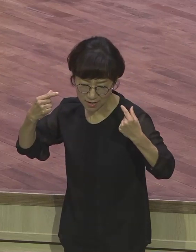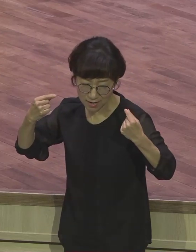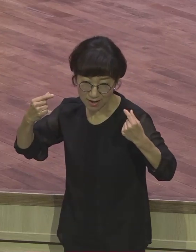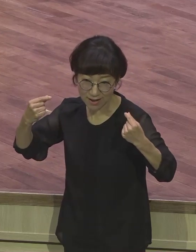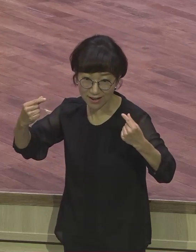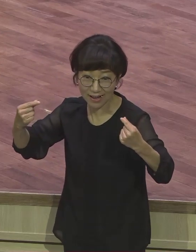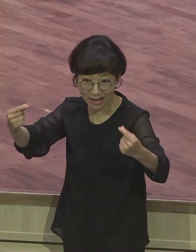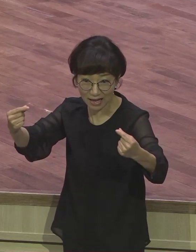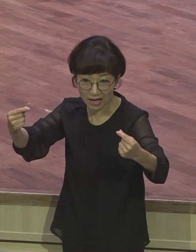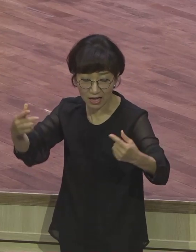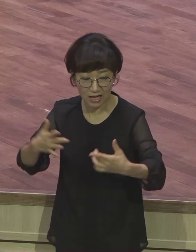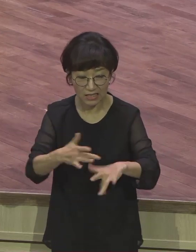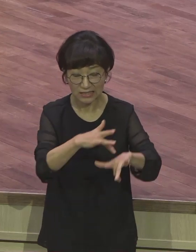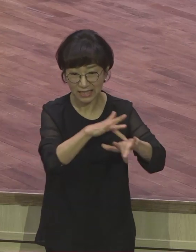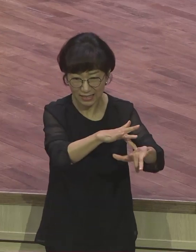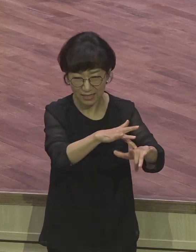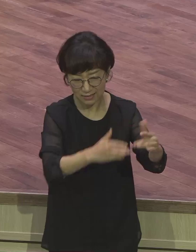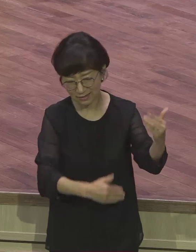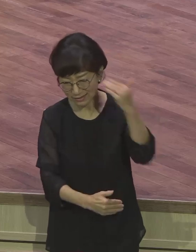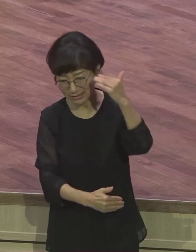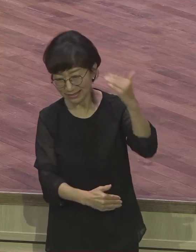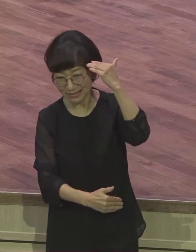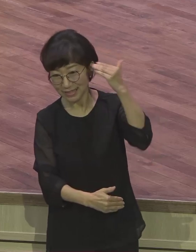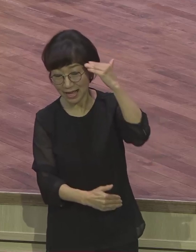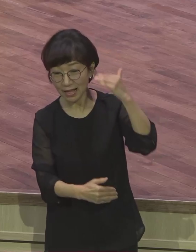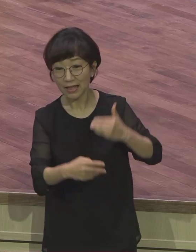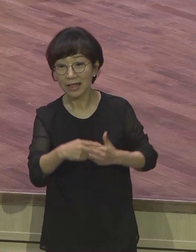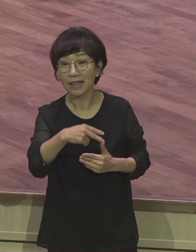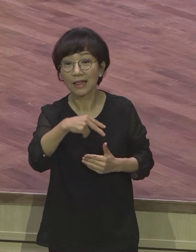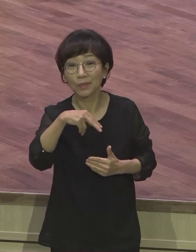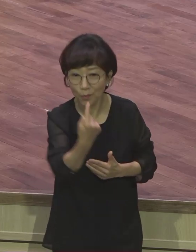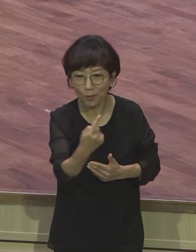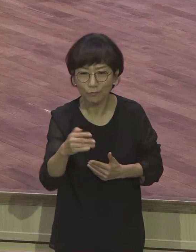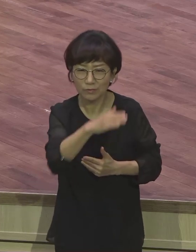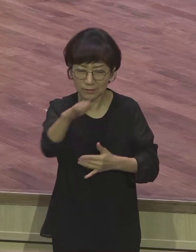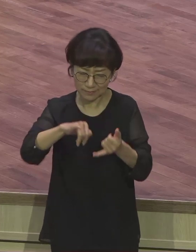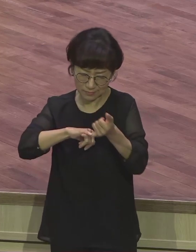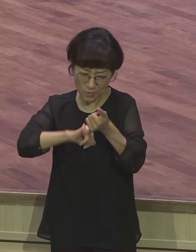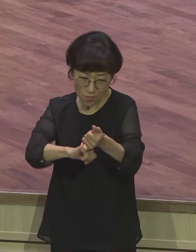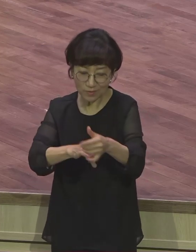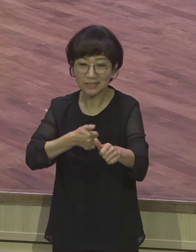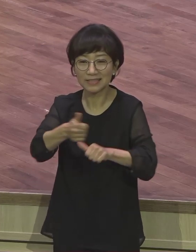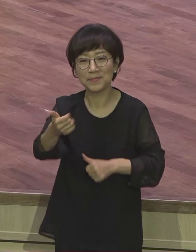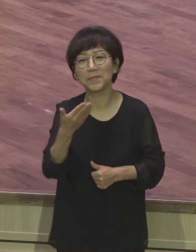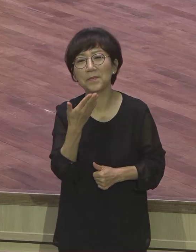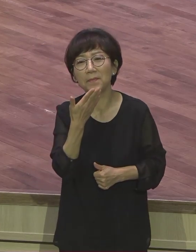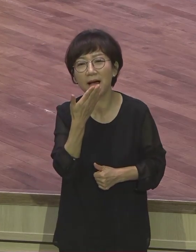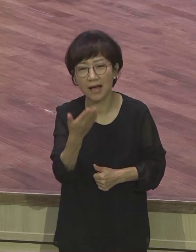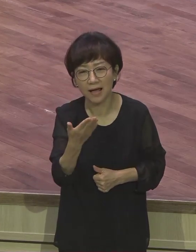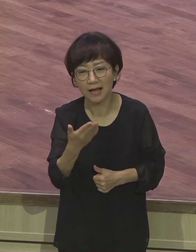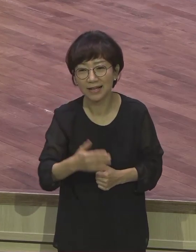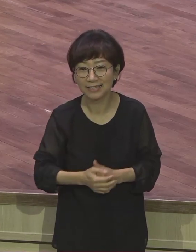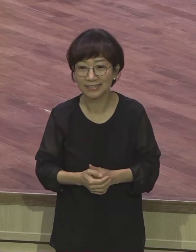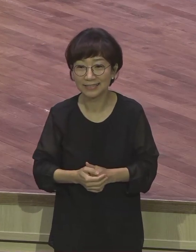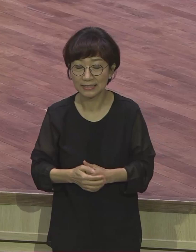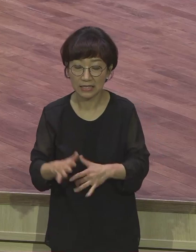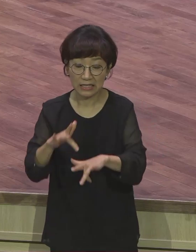어떤 공격을 한다 해도 우리는 분명히 승리한다는 것입니다. 계속 공격합니다. 이